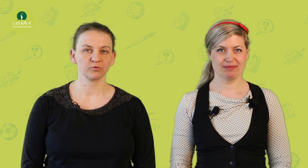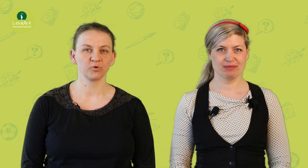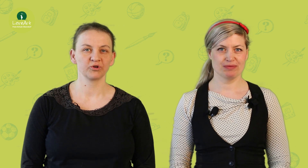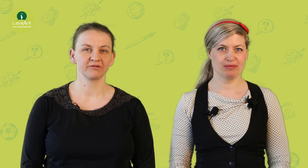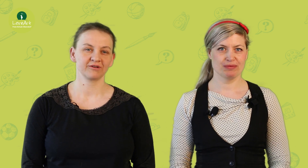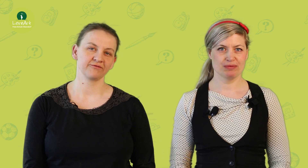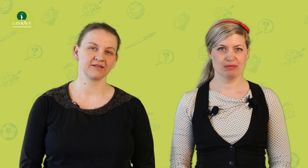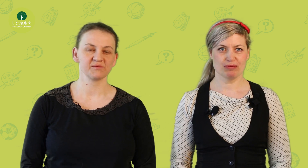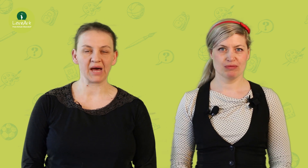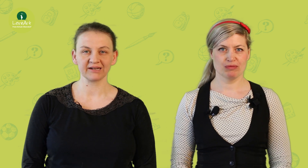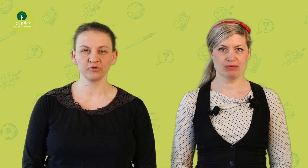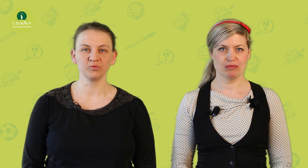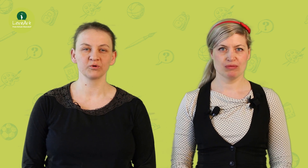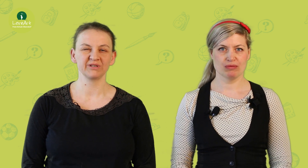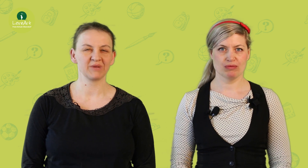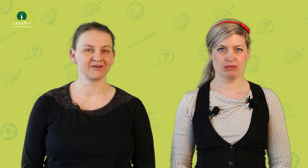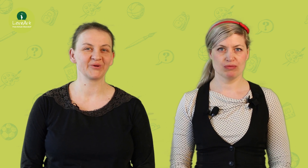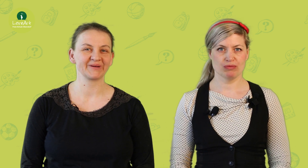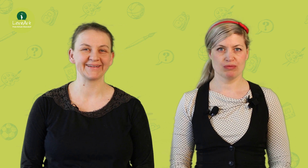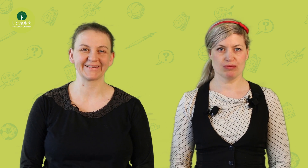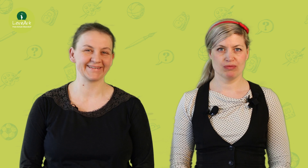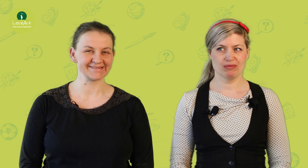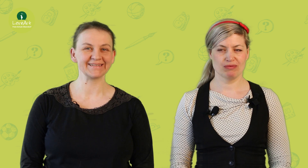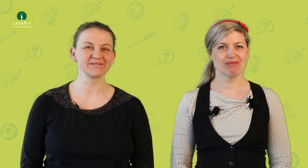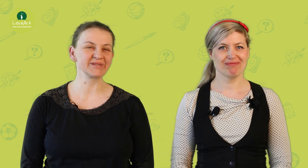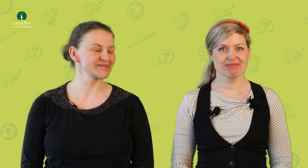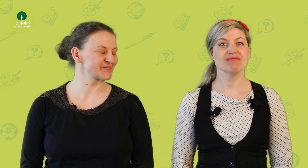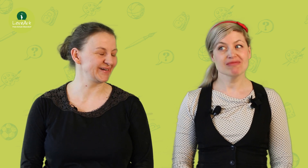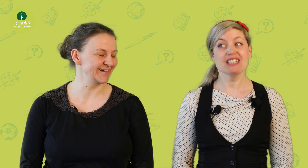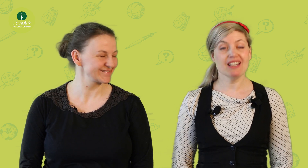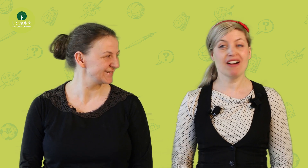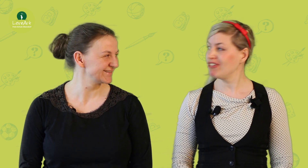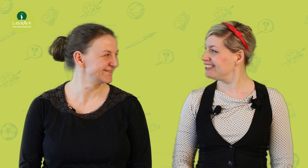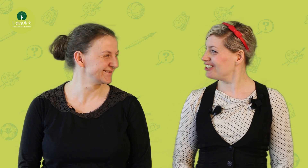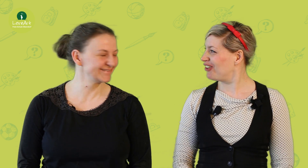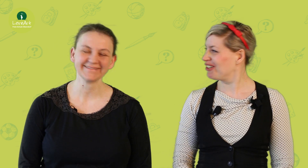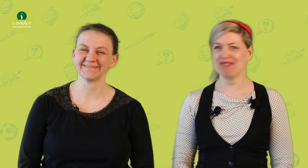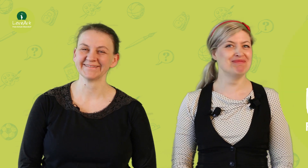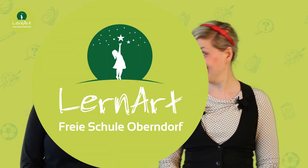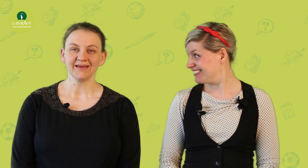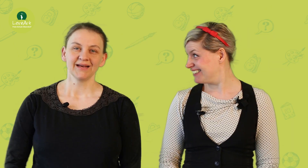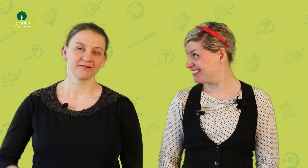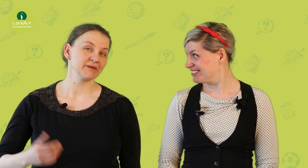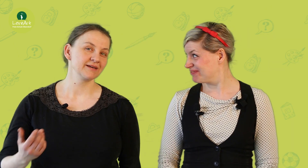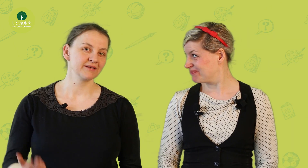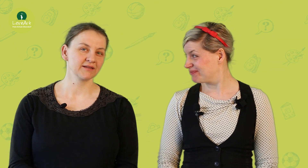und das war jetzt eine Partnerübung. Die macht auch tatsächlich ein bisschen Spaß. Ja, fand ich auch. Also bei den